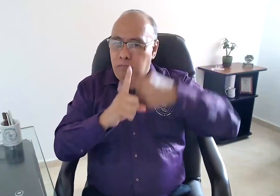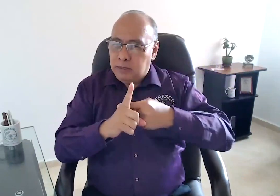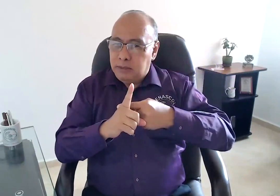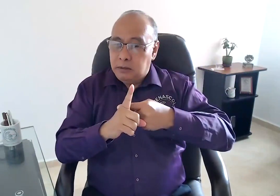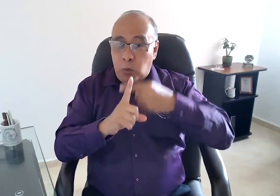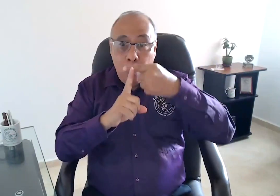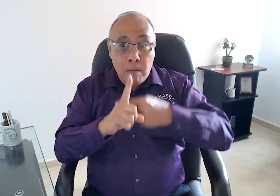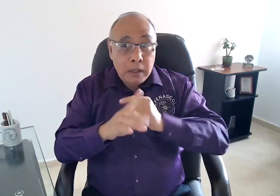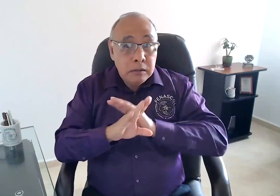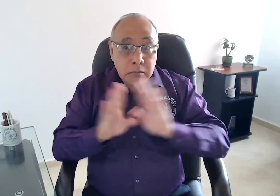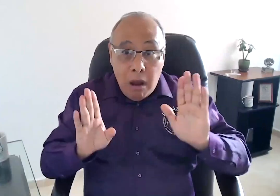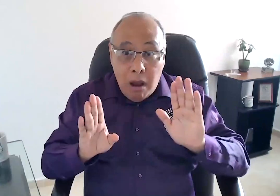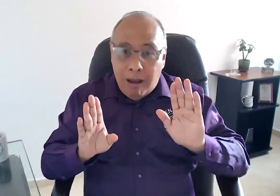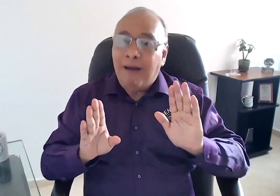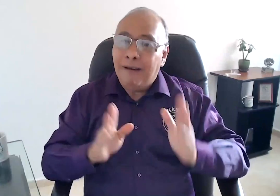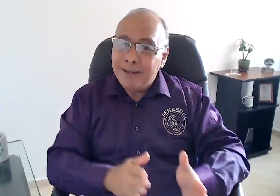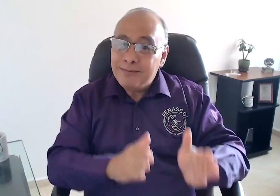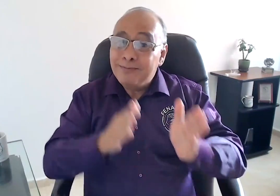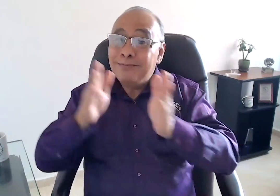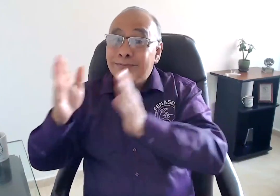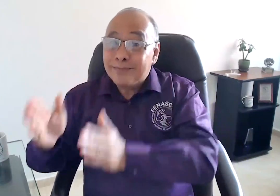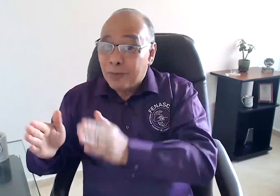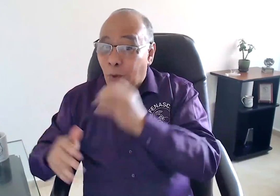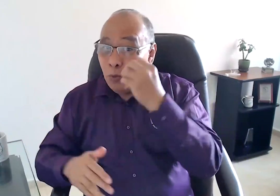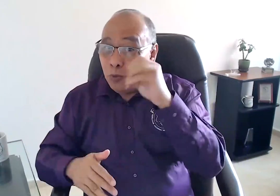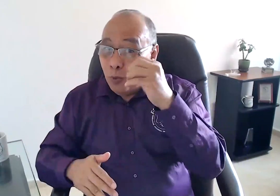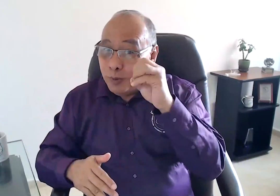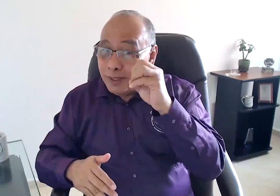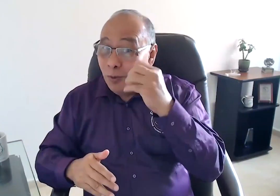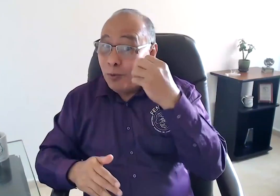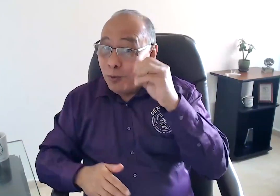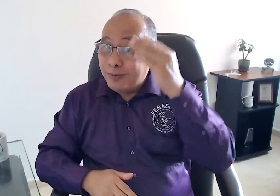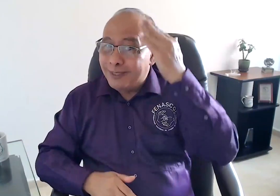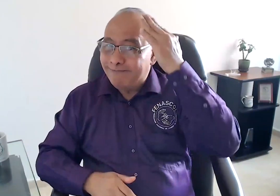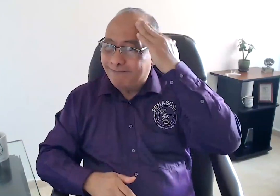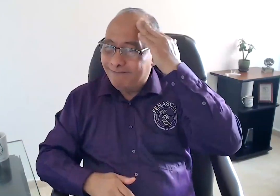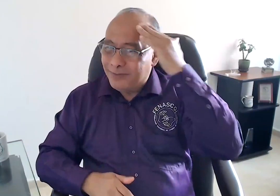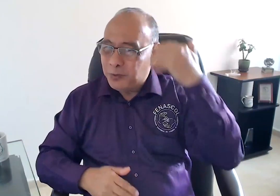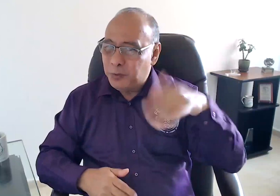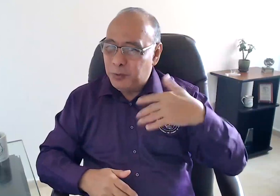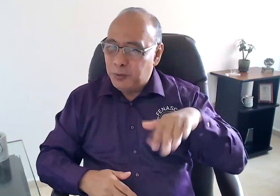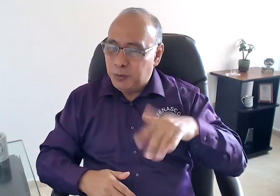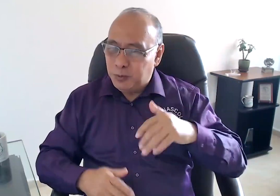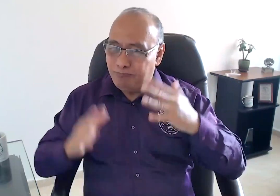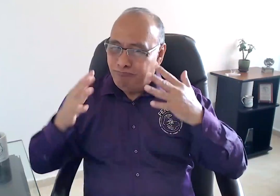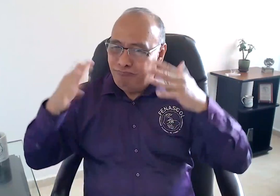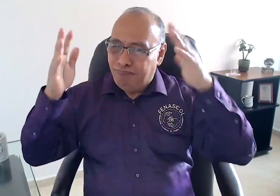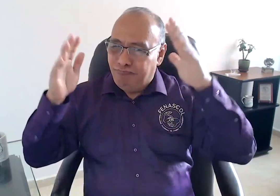apuntando a Colombia por una toma de conciencia. Estas actividades seguirán en el mes de octubre. Como saben,